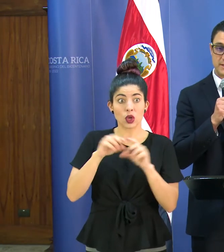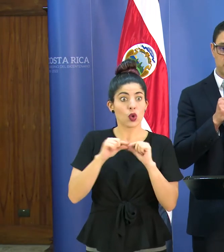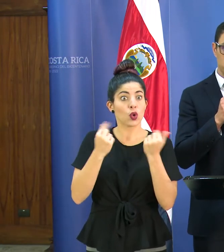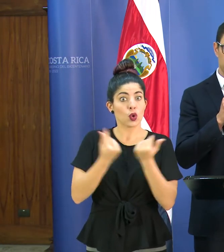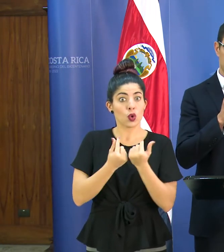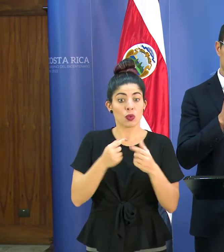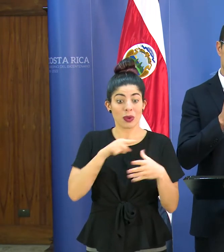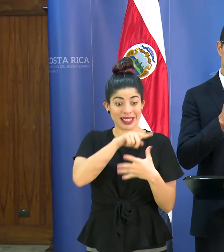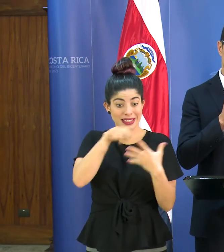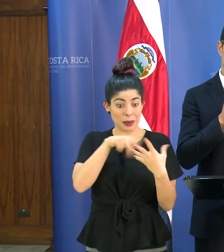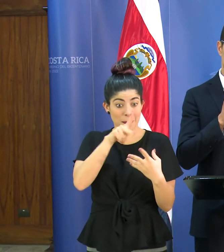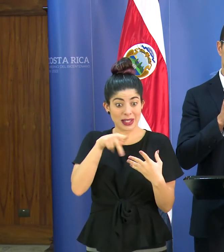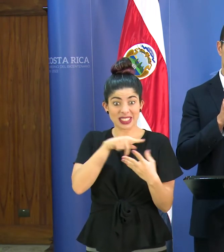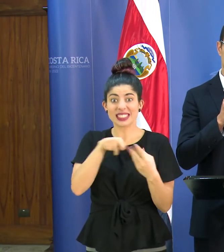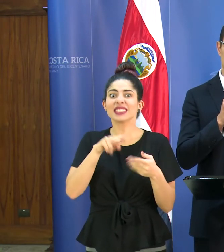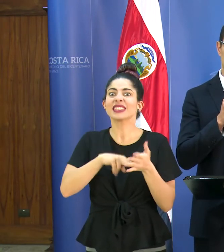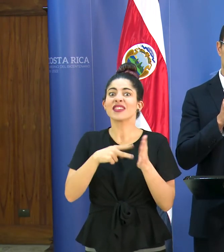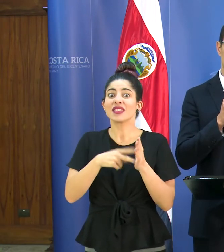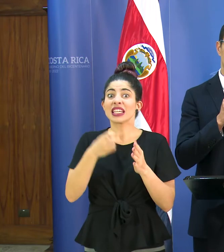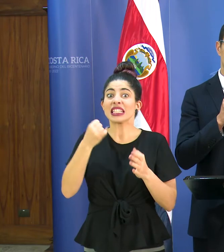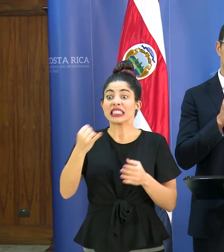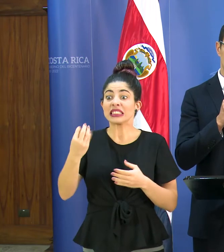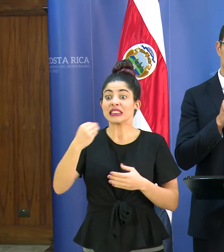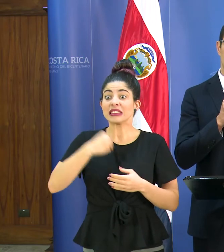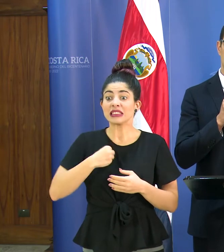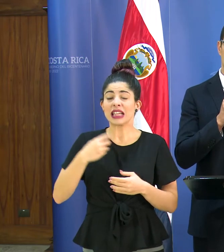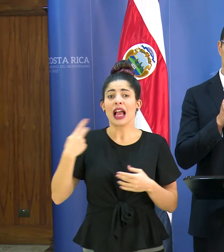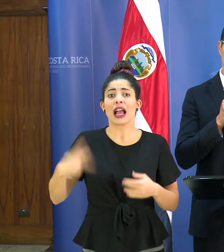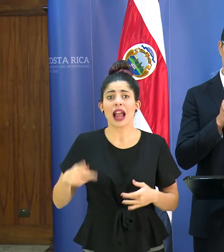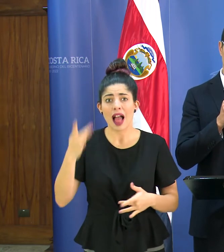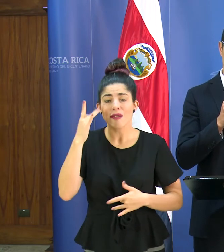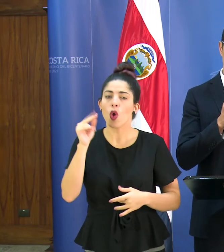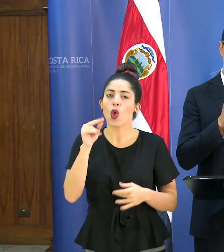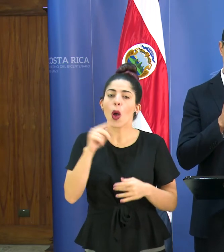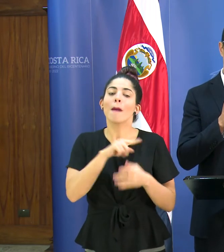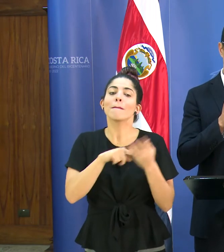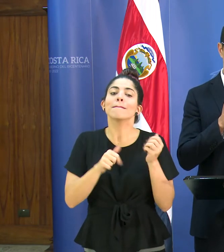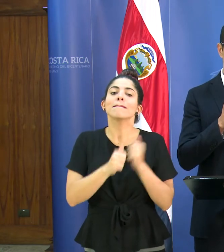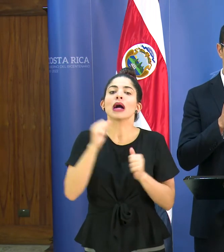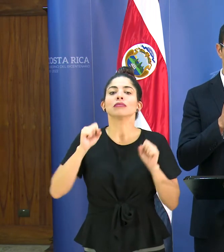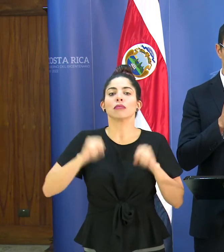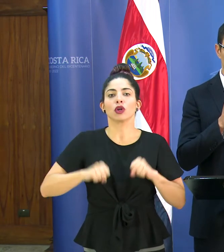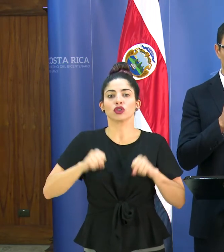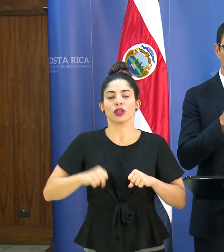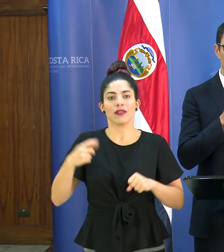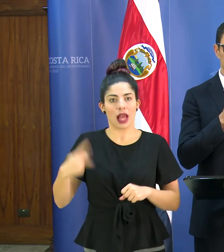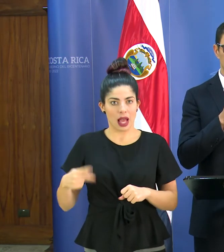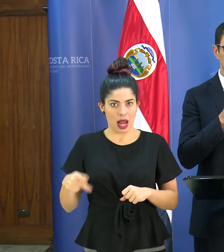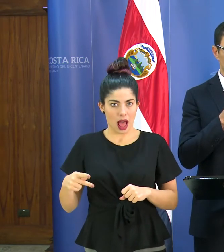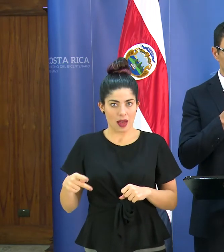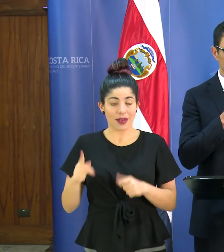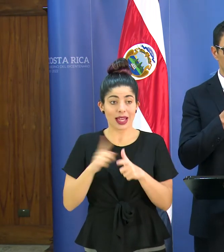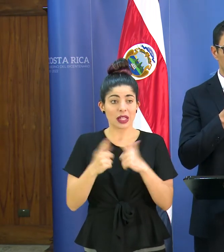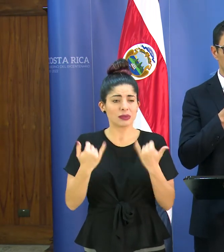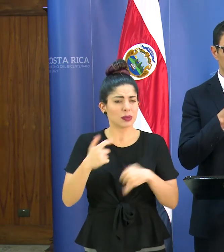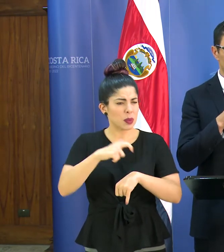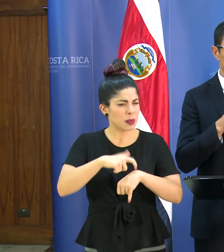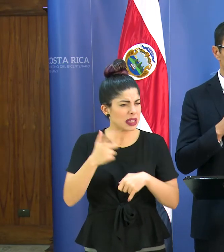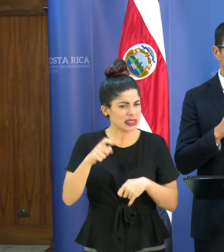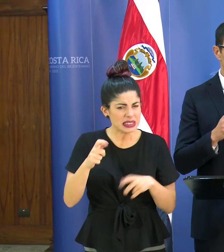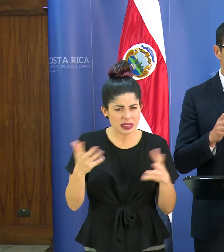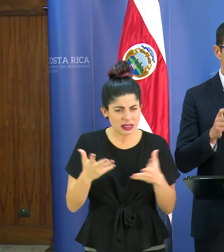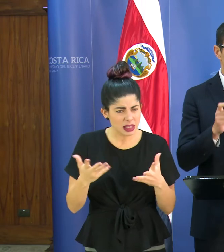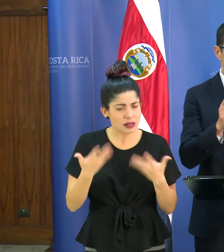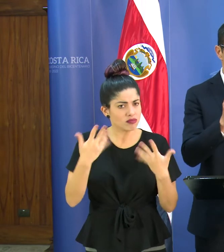no es que por infectarse van a enfermar gravemente, pero sí son más susceptibles de tener un cuadro grave. Y lo que ocupamos en este momento, ya lo hemos